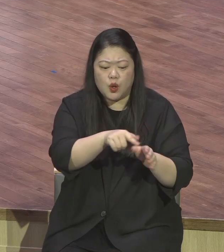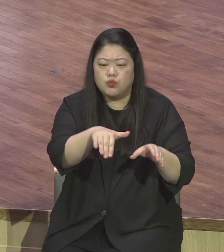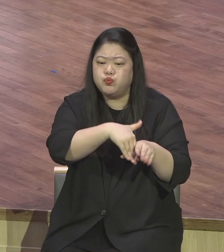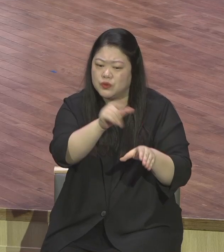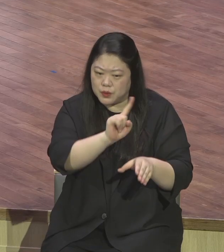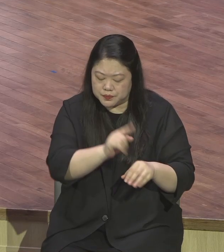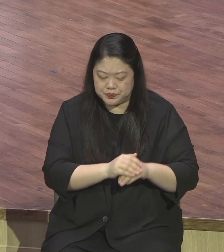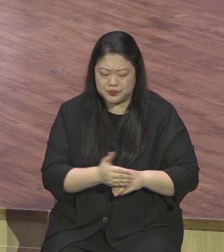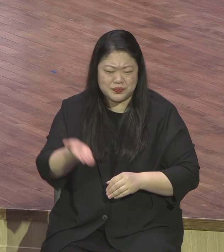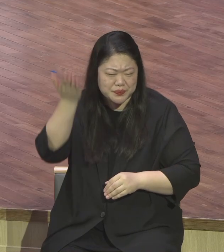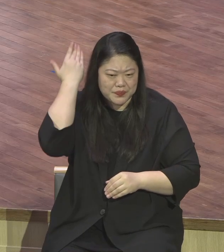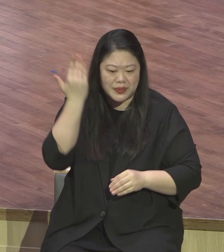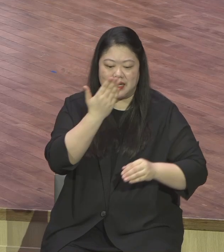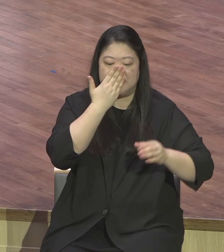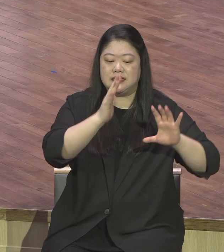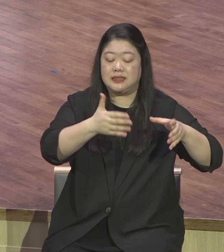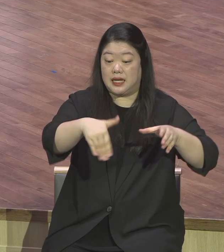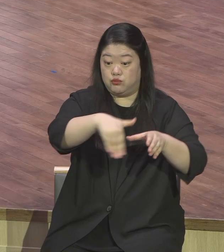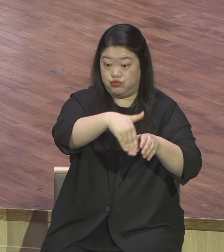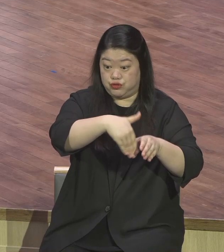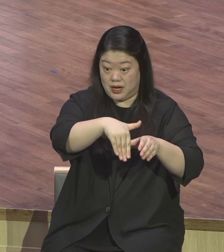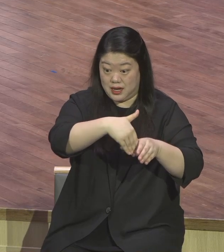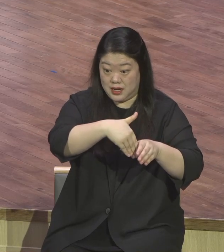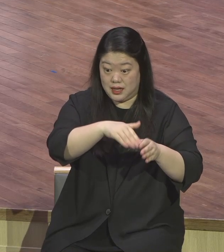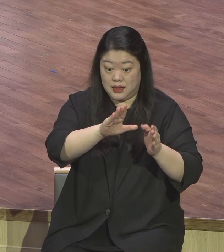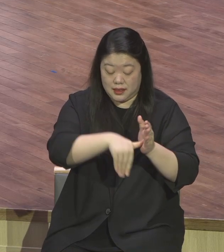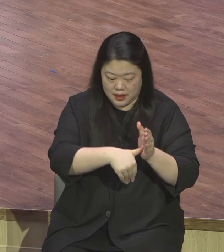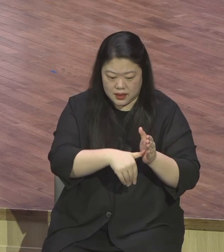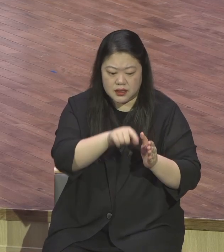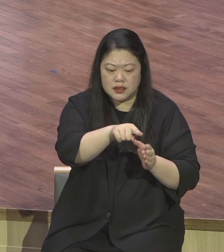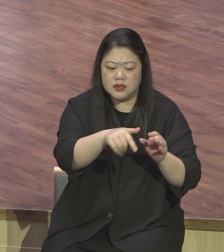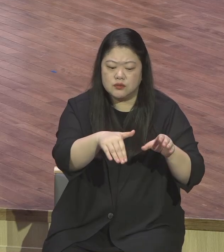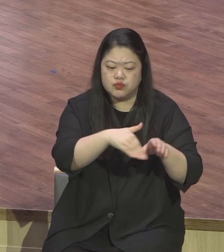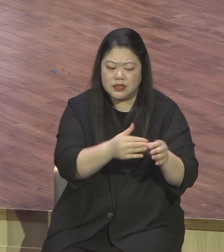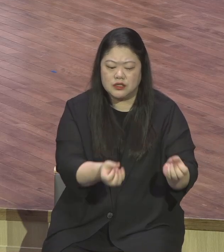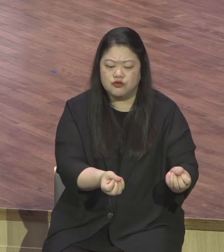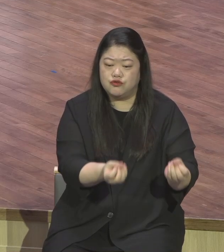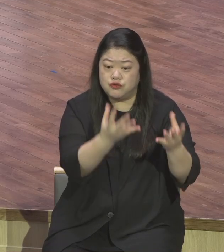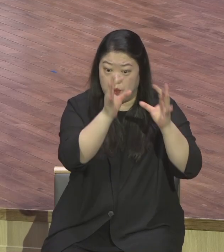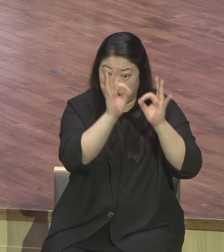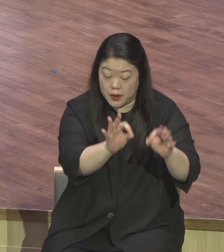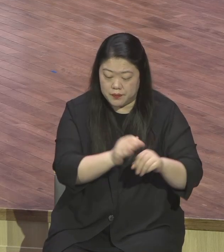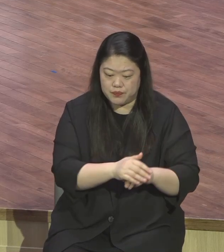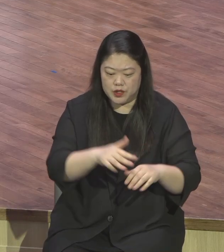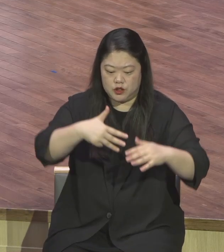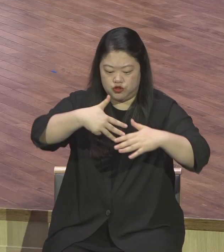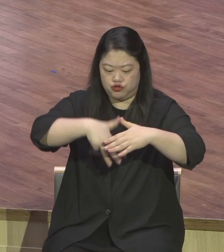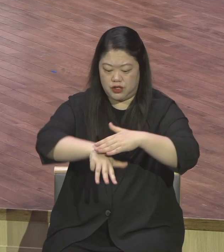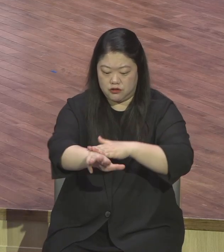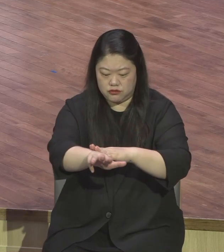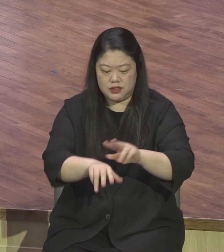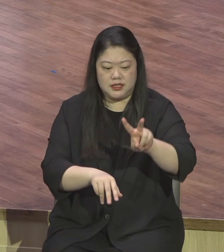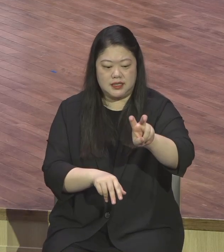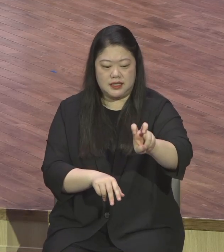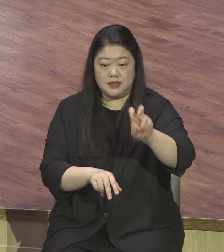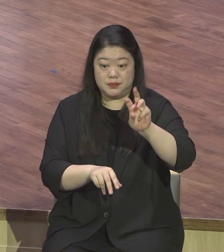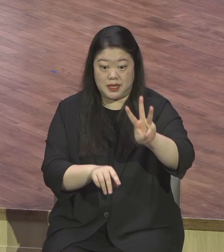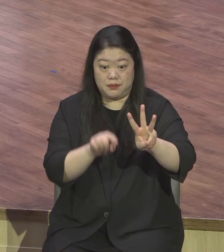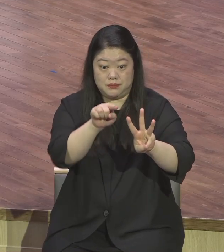맥주절에서 기운을 찾을 수가 있는데 출혁기 23장 14절에 보면 하나님께서